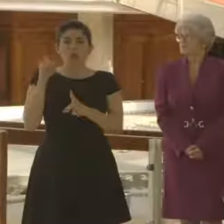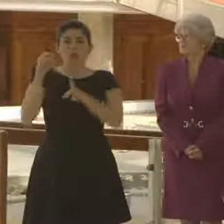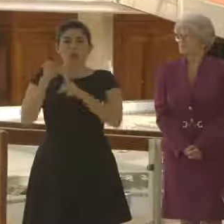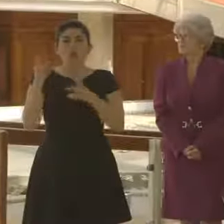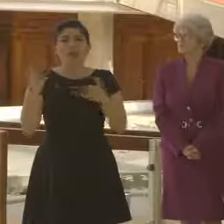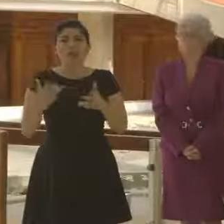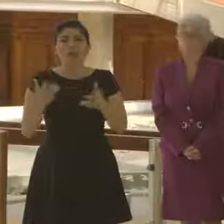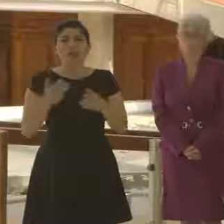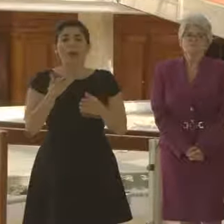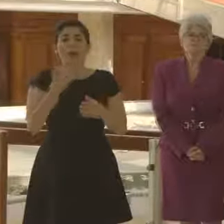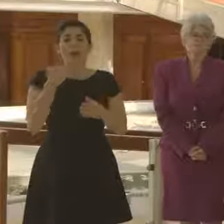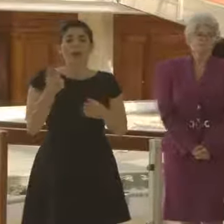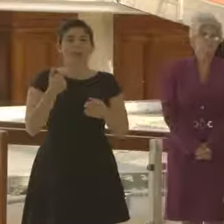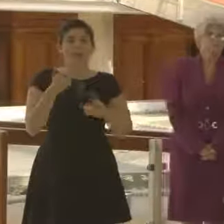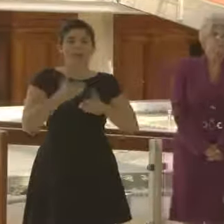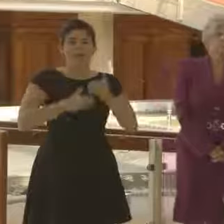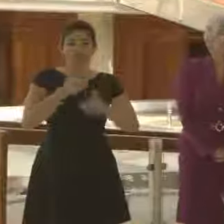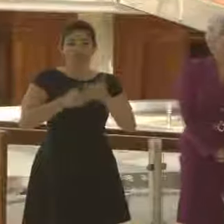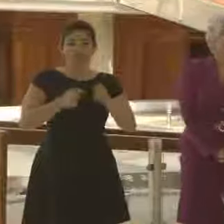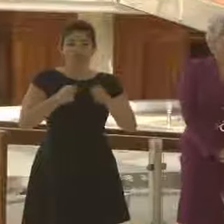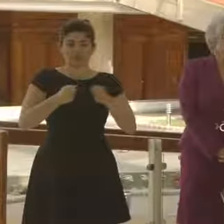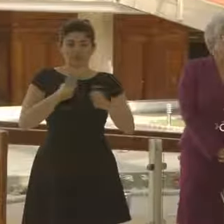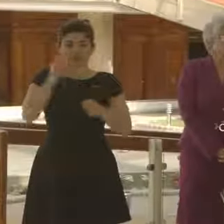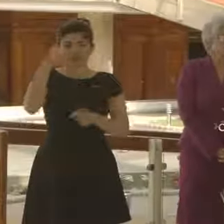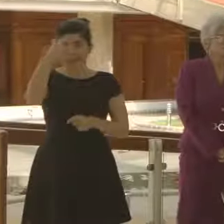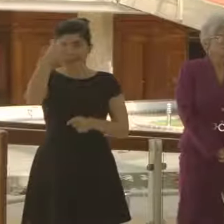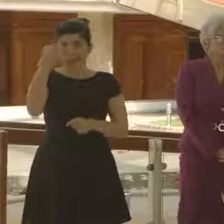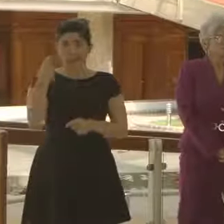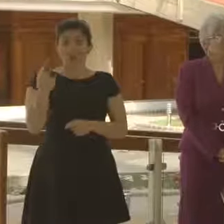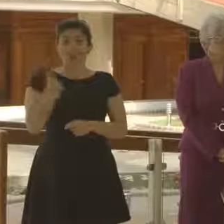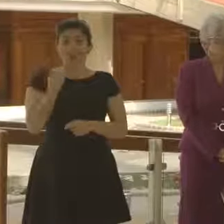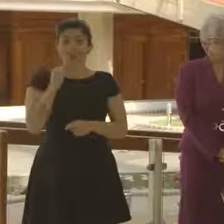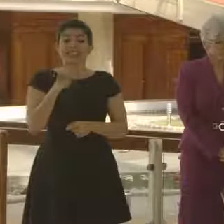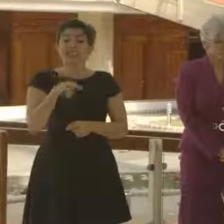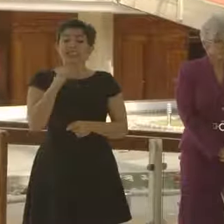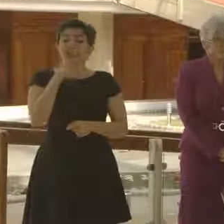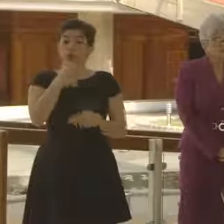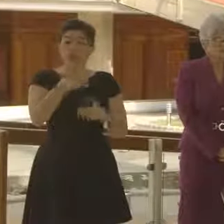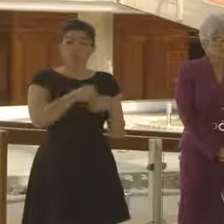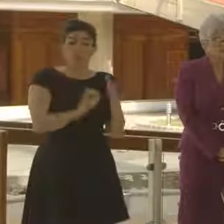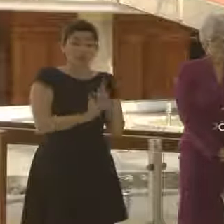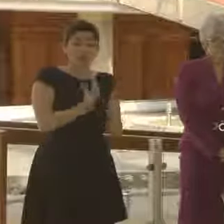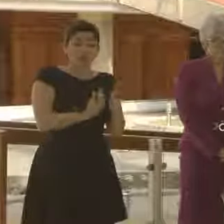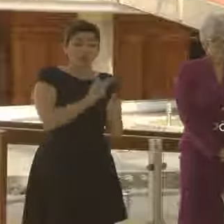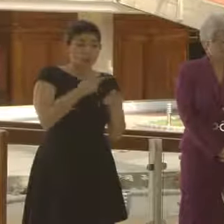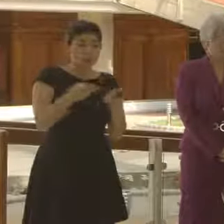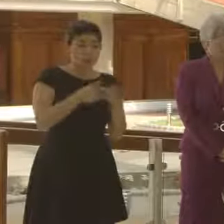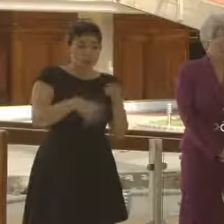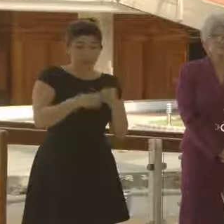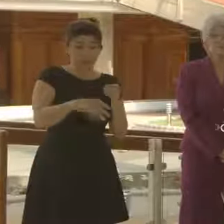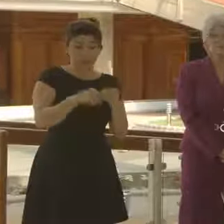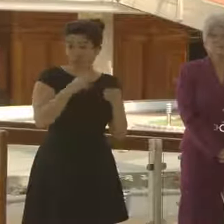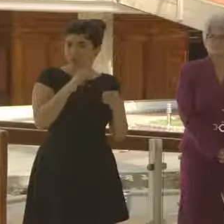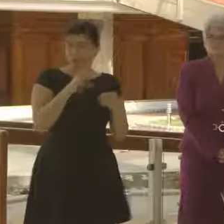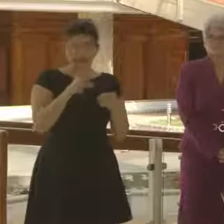ser más eficiente la gestión del Estado, siempre que no implique la creación de plazas adicionales,